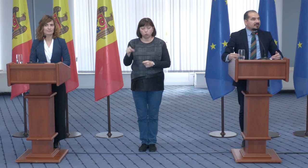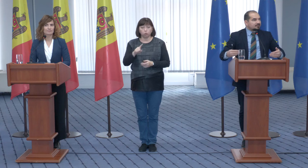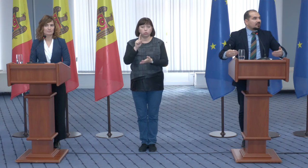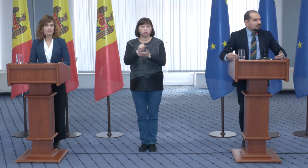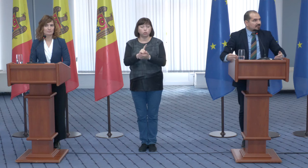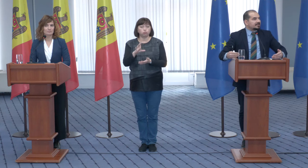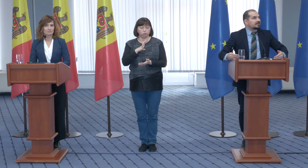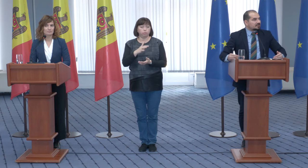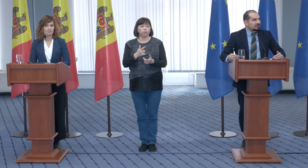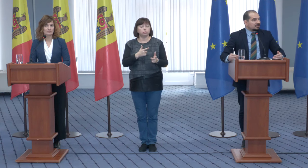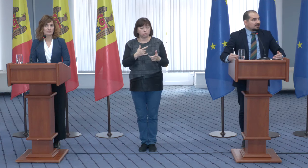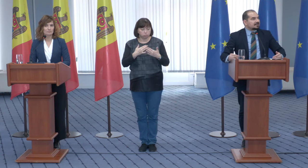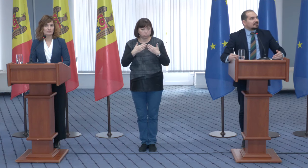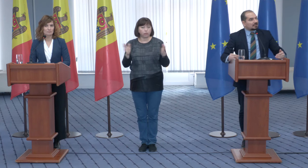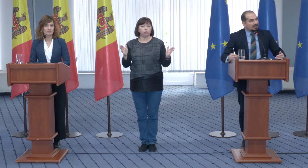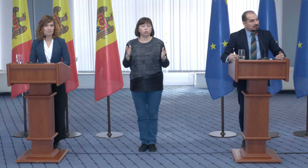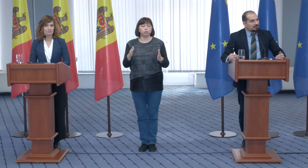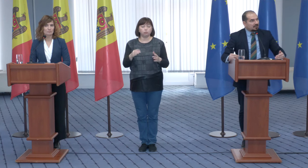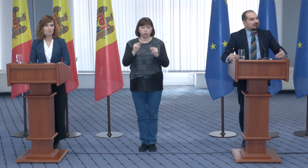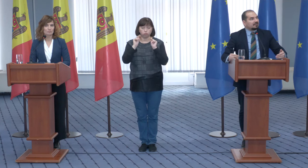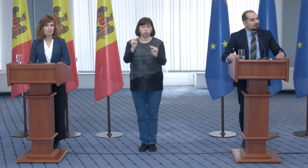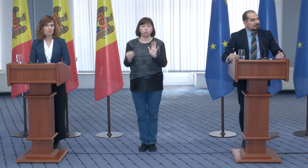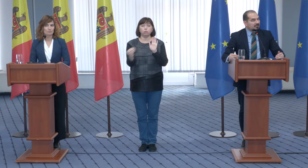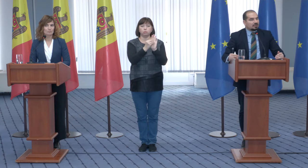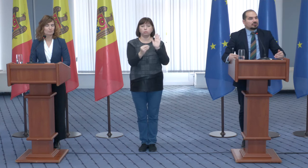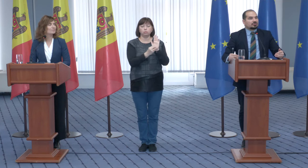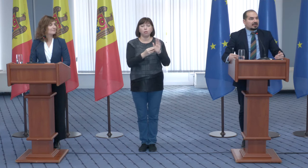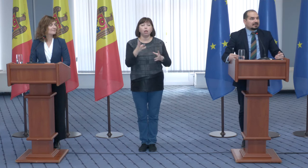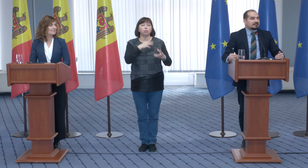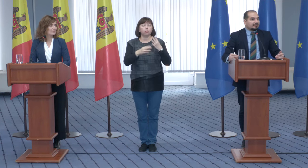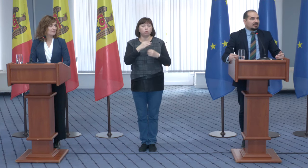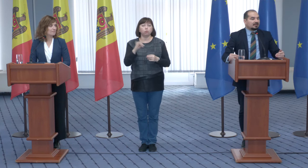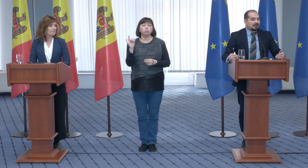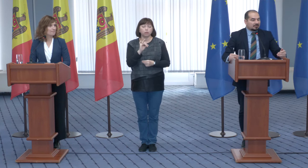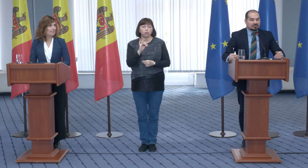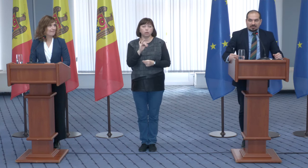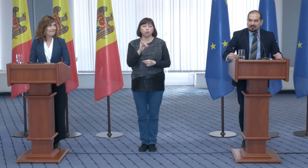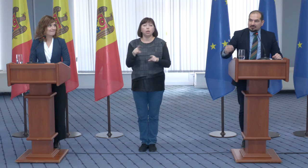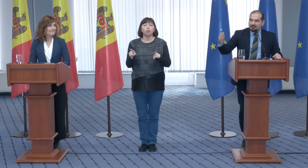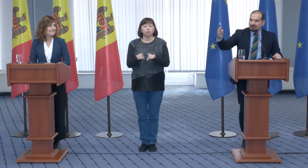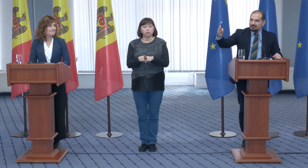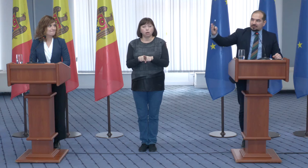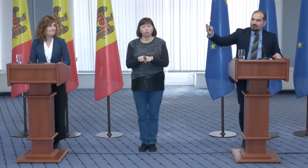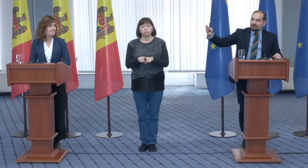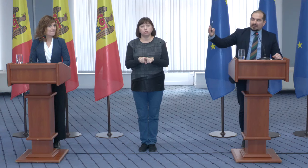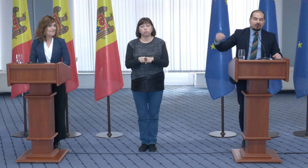trebuie să fie disponibili, deschiși, să declare veniturile și, totodată, să fie în